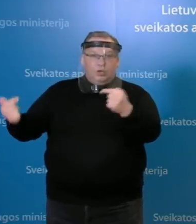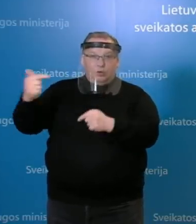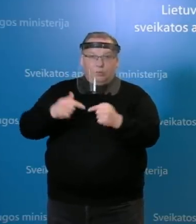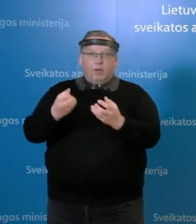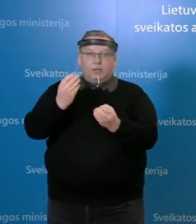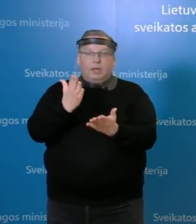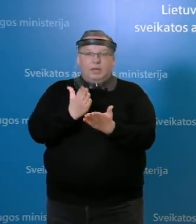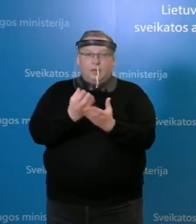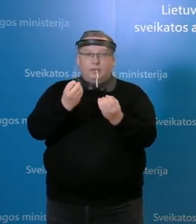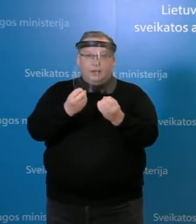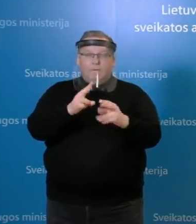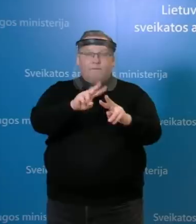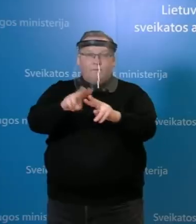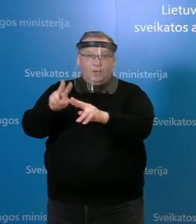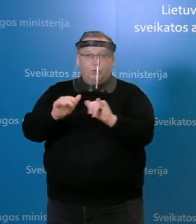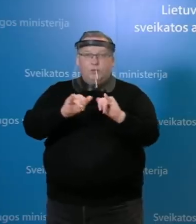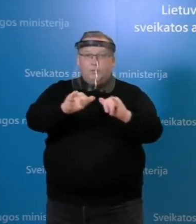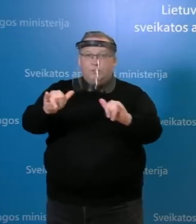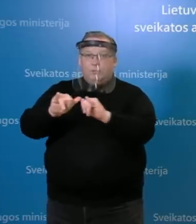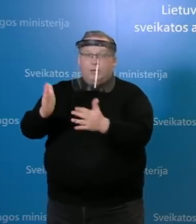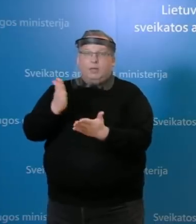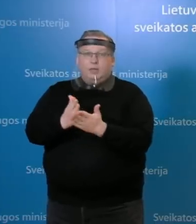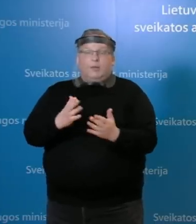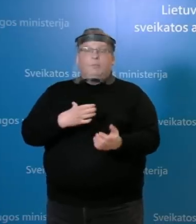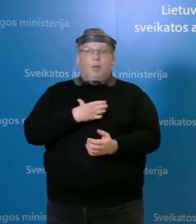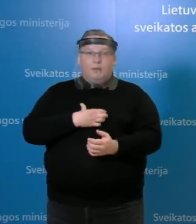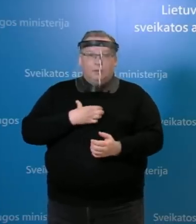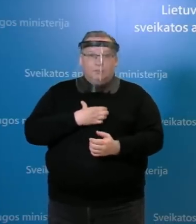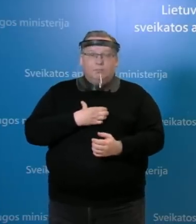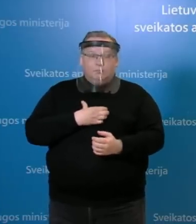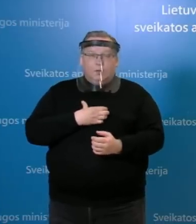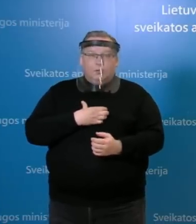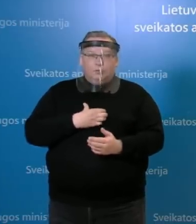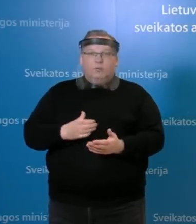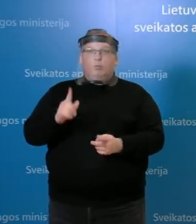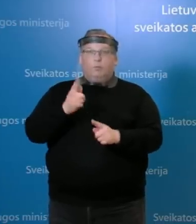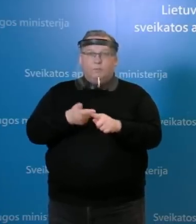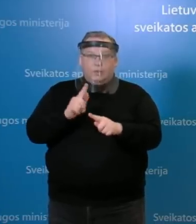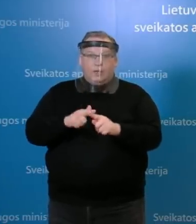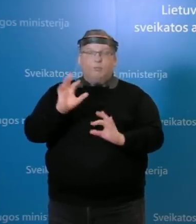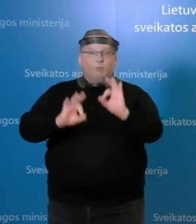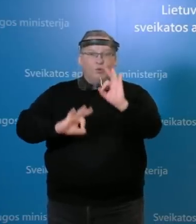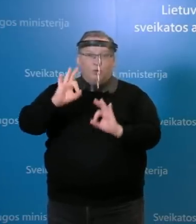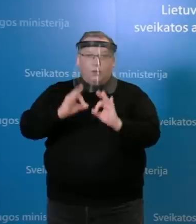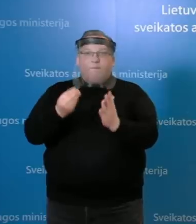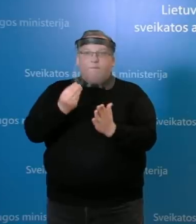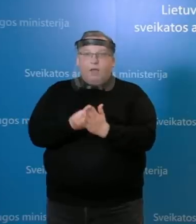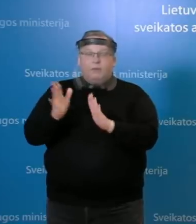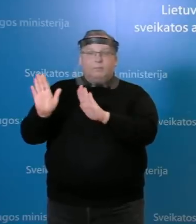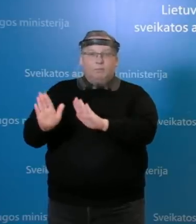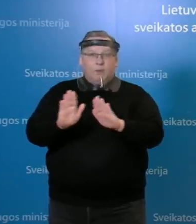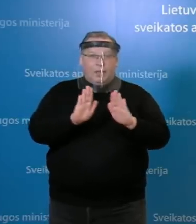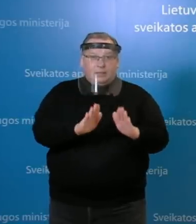tuolaviau išplitusius, tai maničiau, kad tai yra pakankamai aktualu. Aišku, yra epidemiologiniai rodikliai, vertinant situacijos